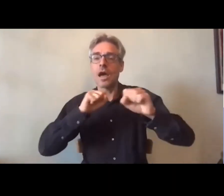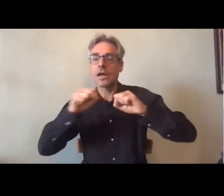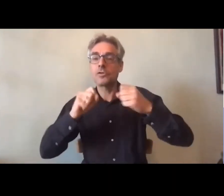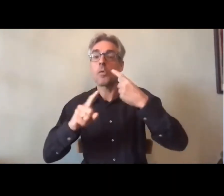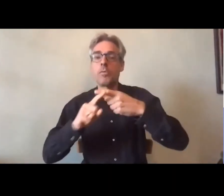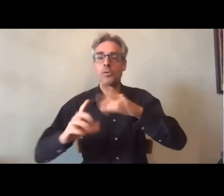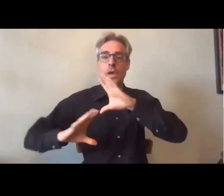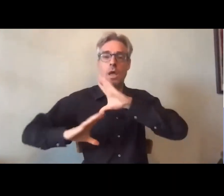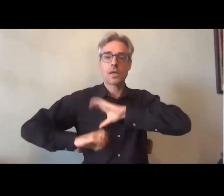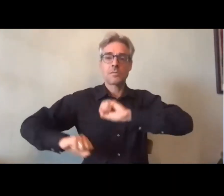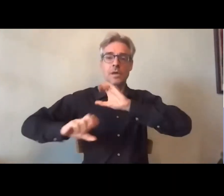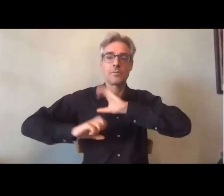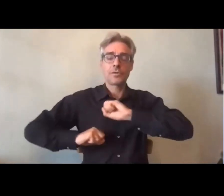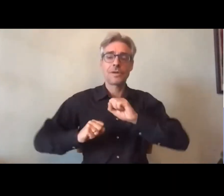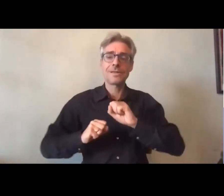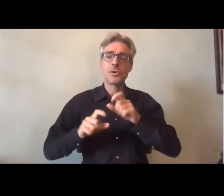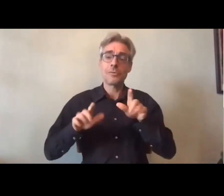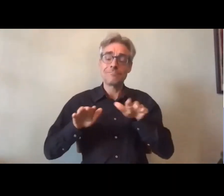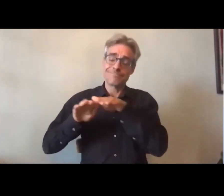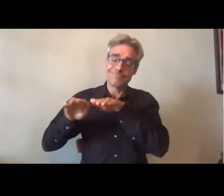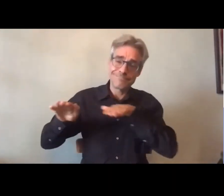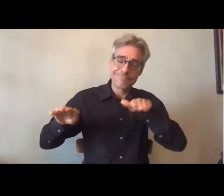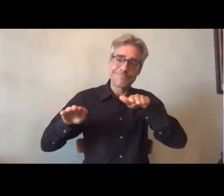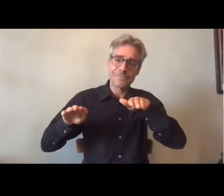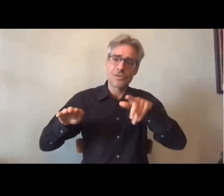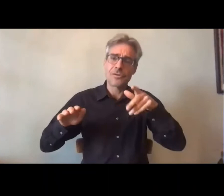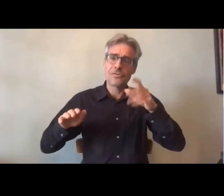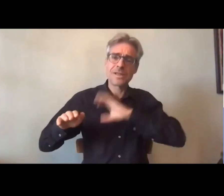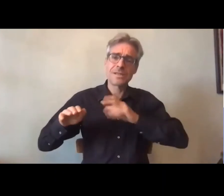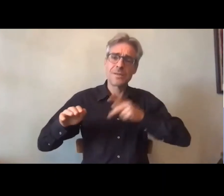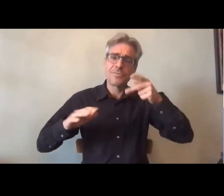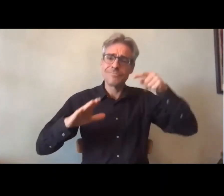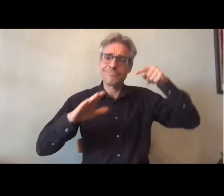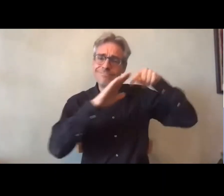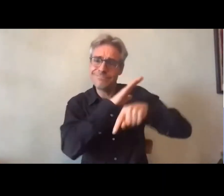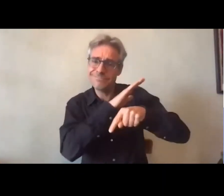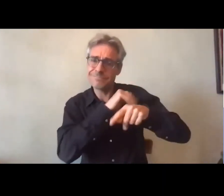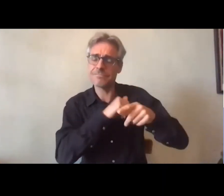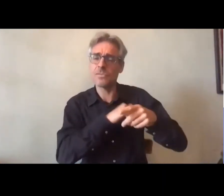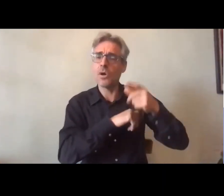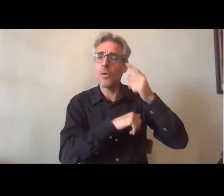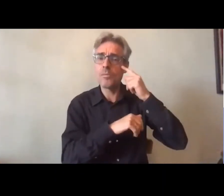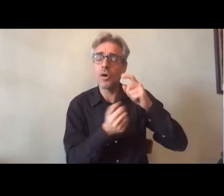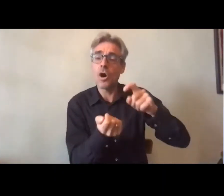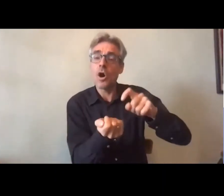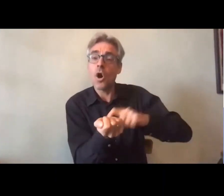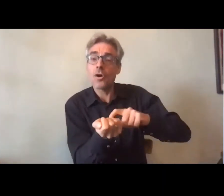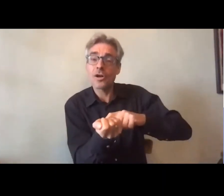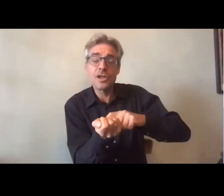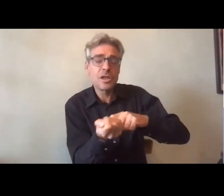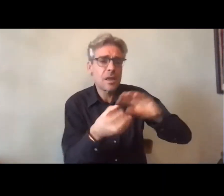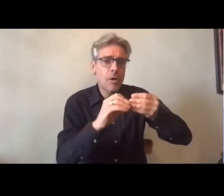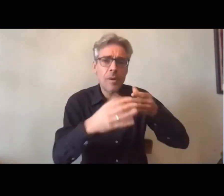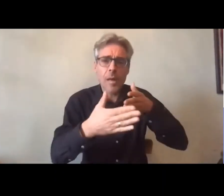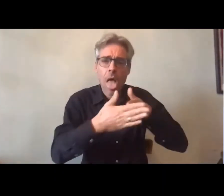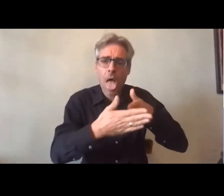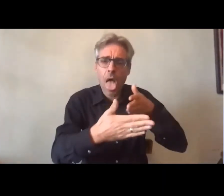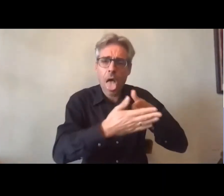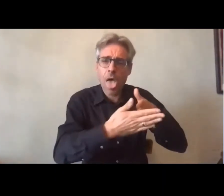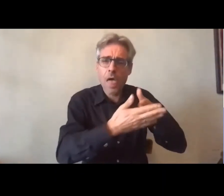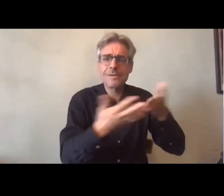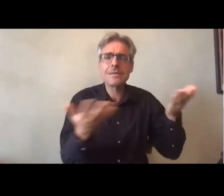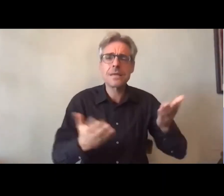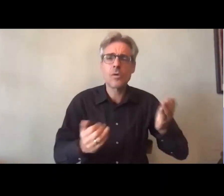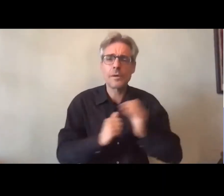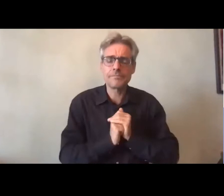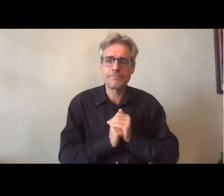mais aussi aller un peu plus loin en allant finalement rechercher les sources des difficultés rechercher